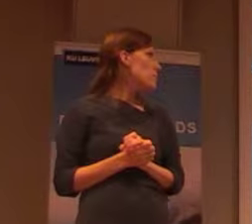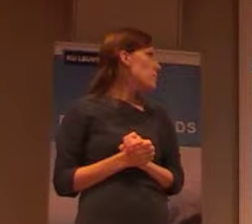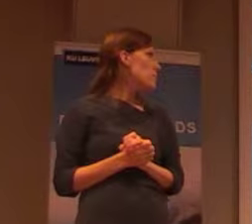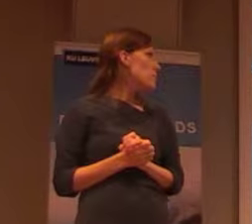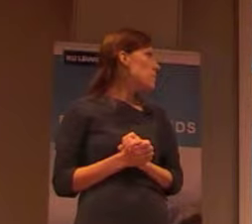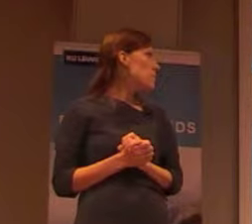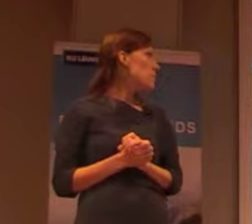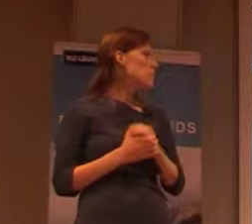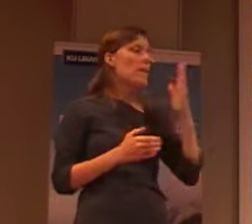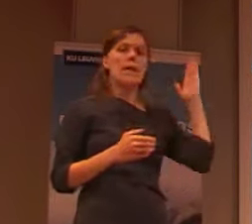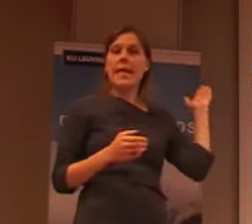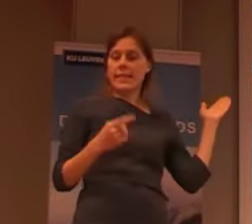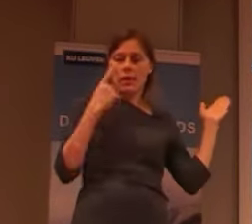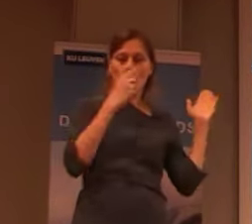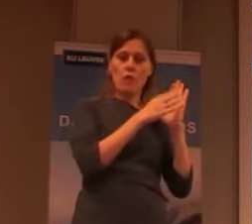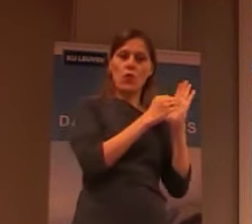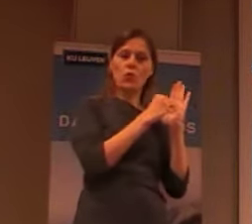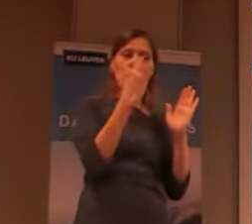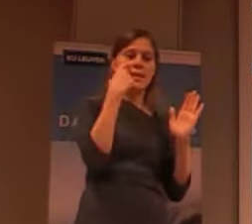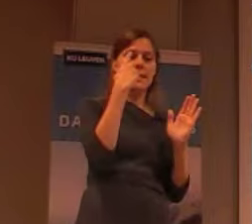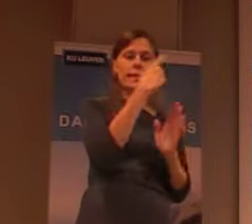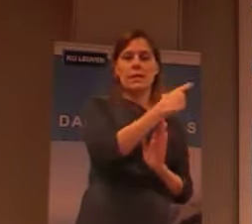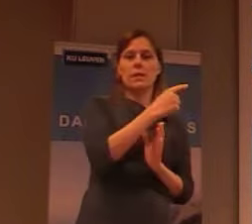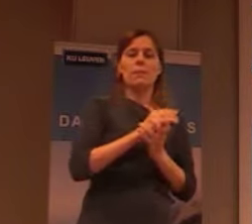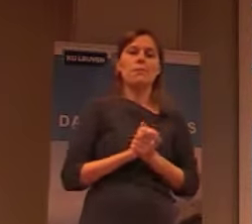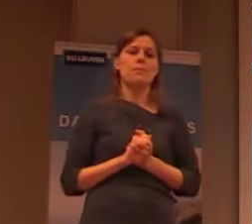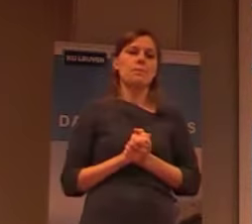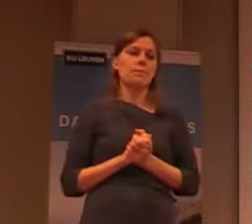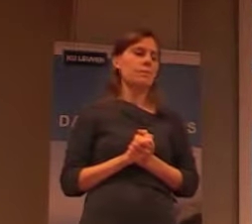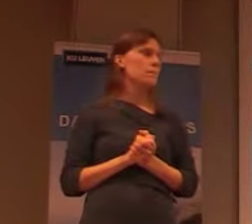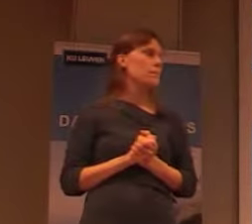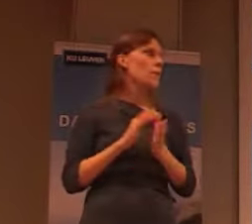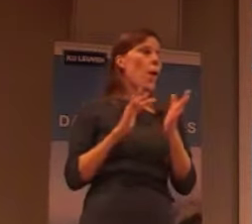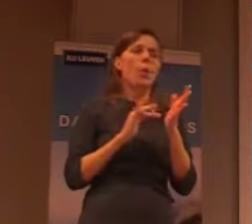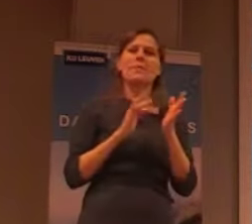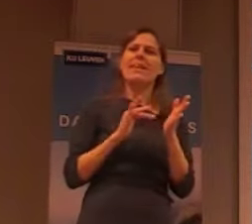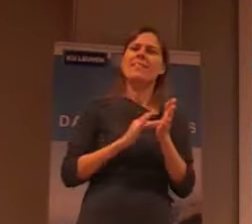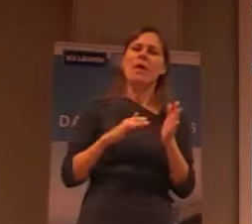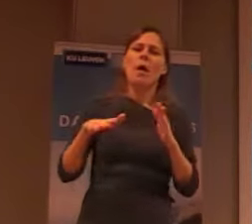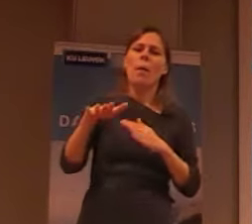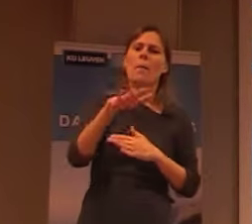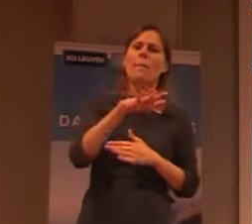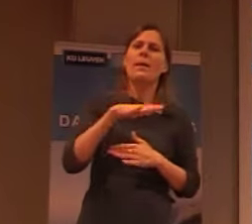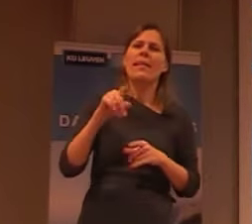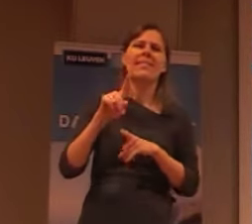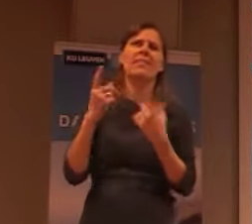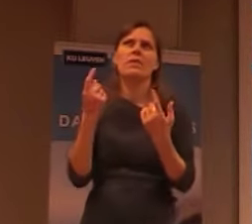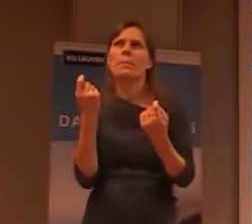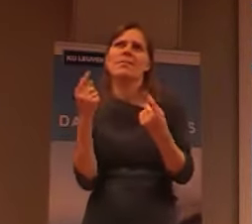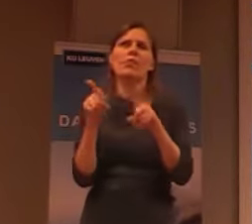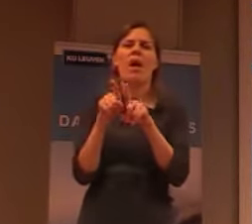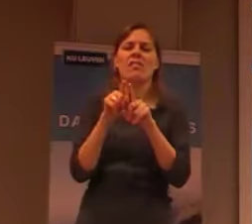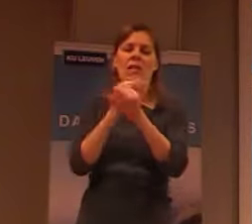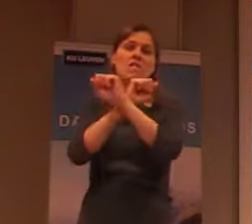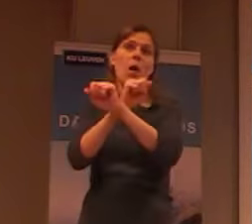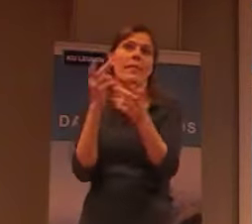Dus dit was een plek. Want die plekken waren niet alleen soorten van gevangenissen, want je komt